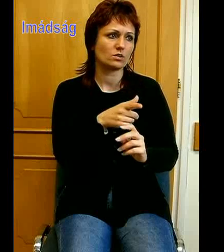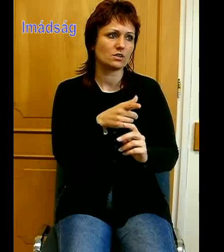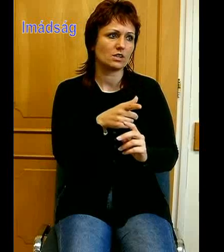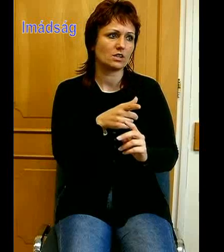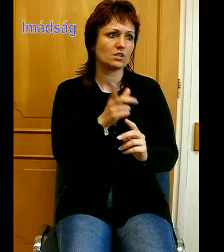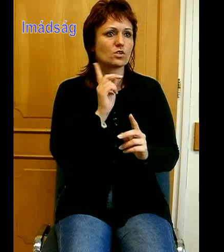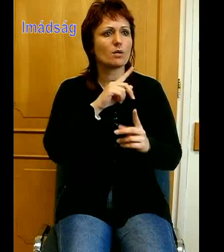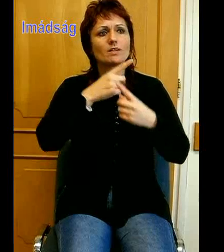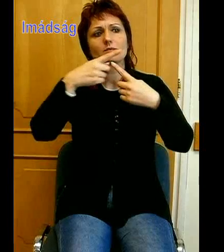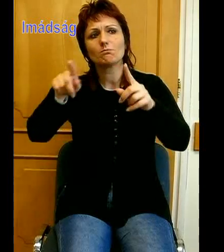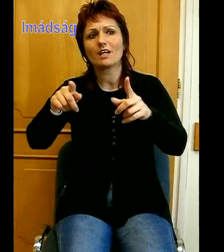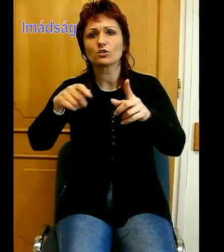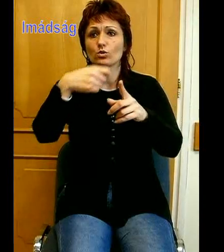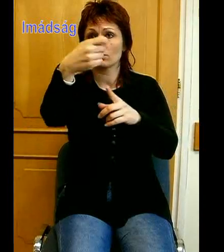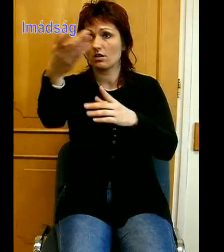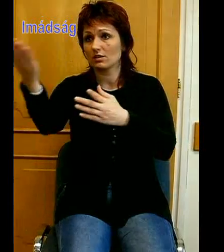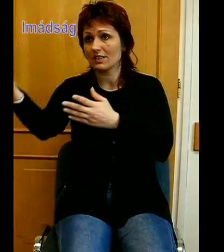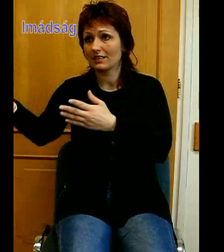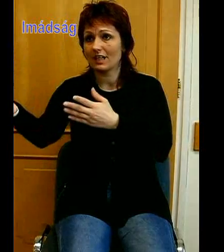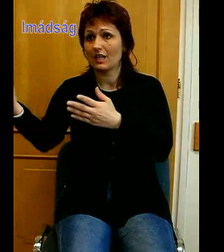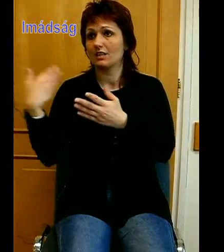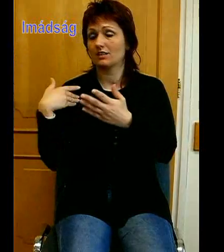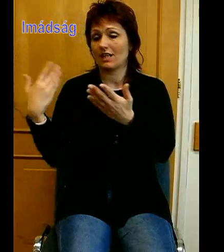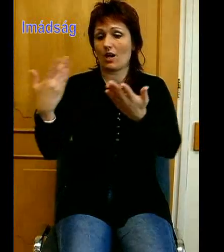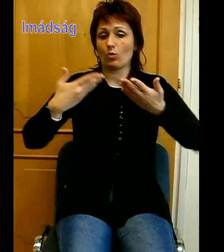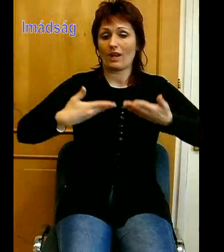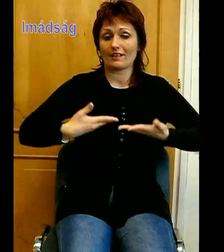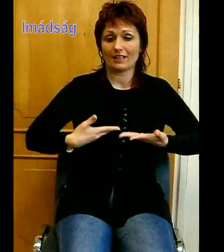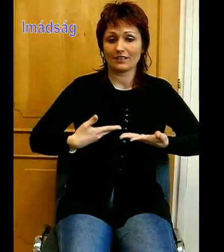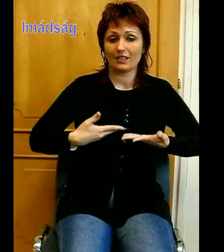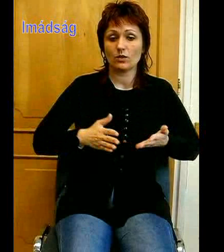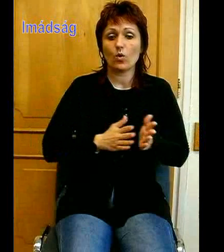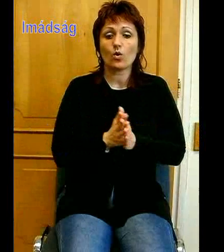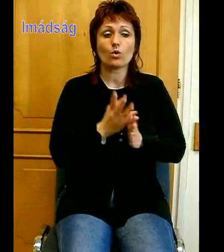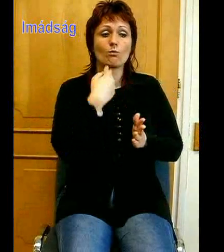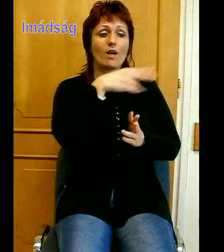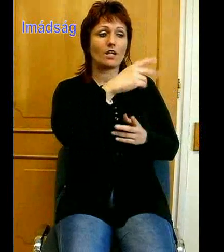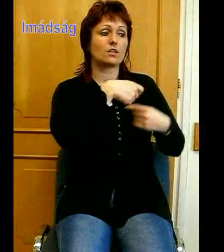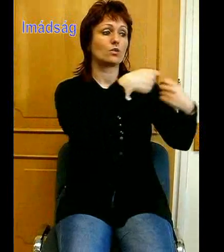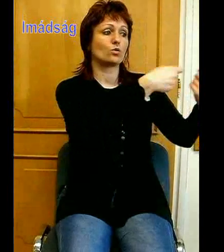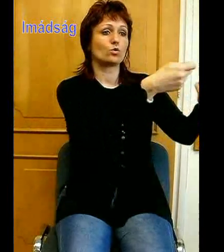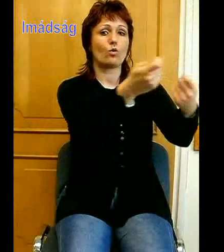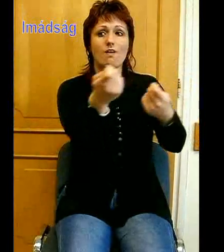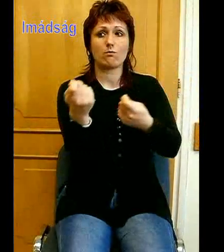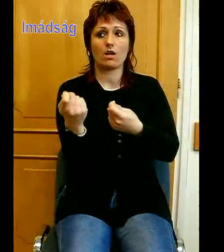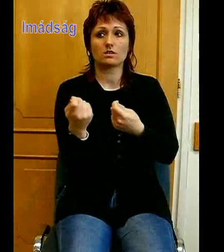csak nálam tetted le örömmel továbbadni. És kérjünk, segíts az imádságot most is,